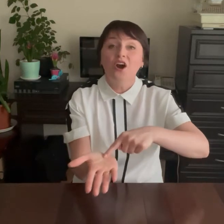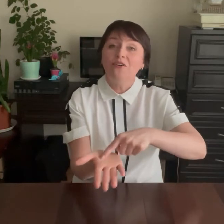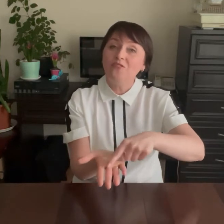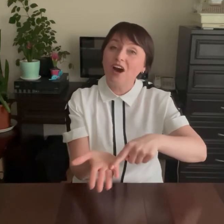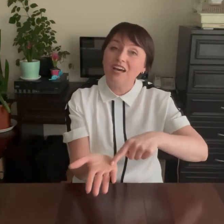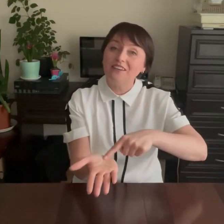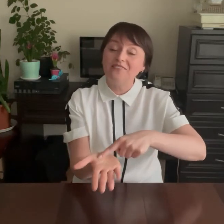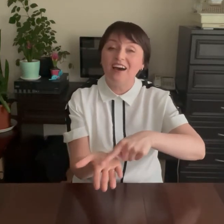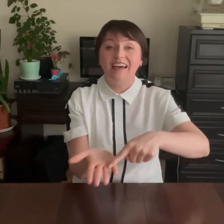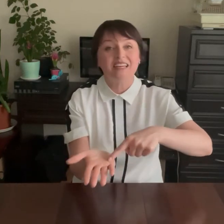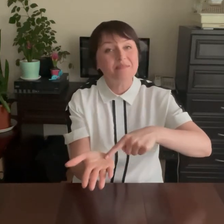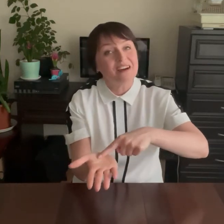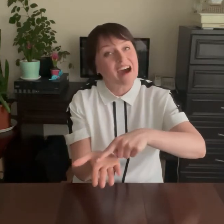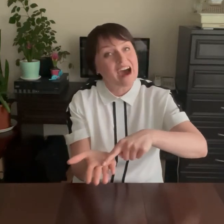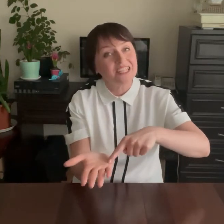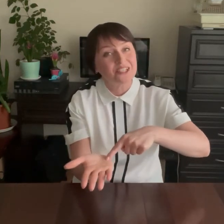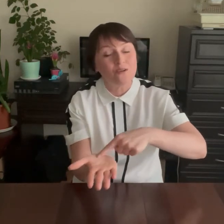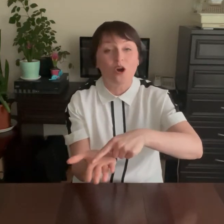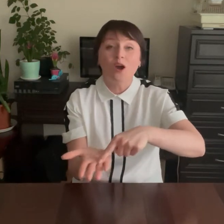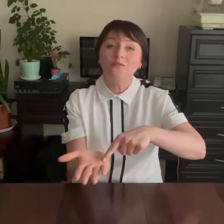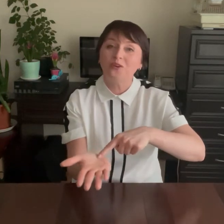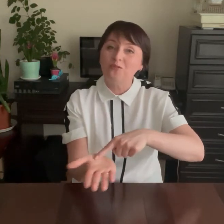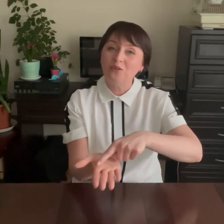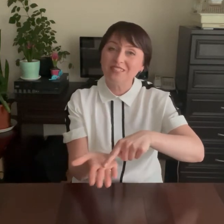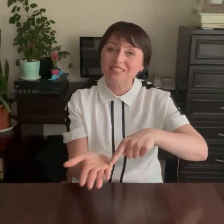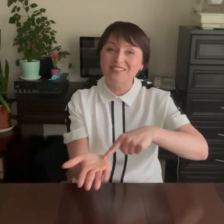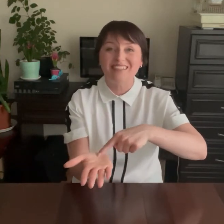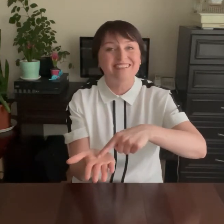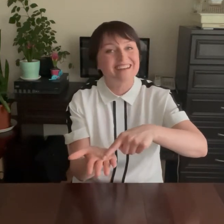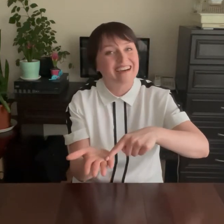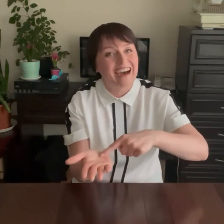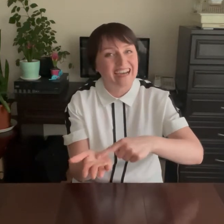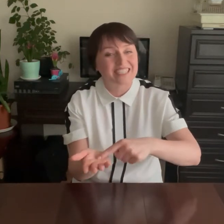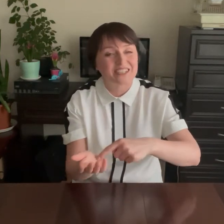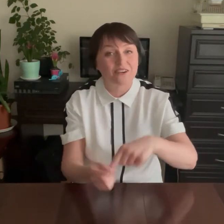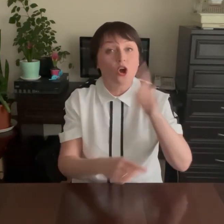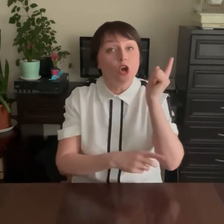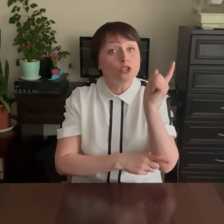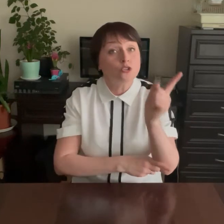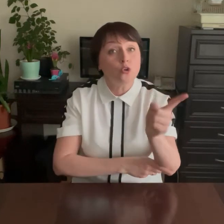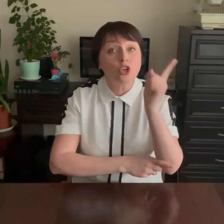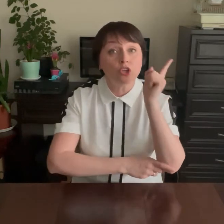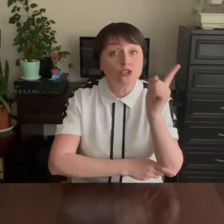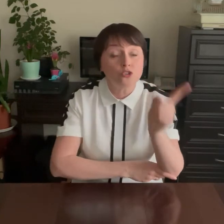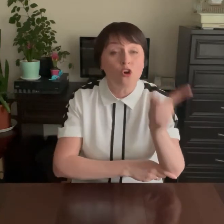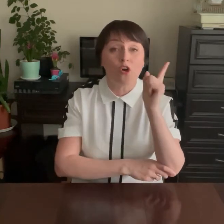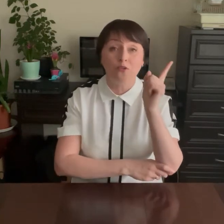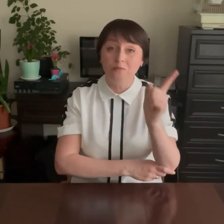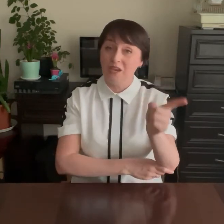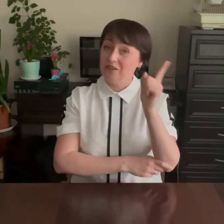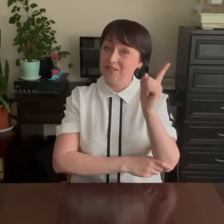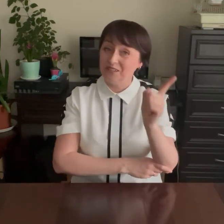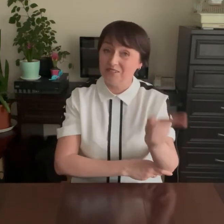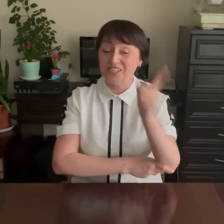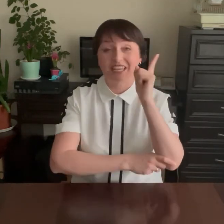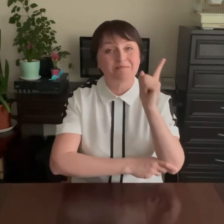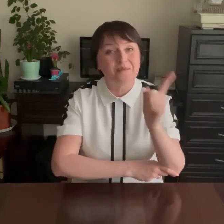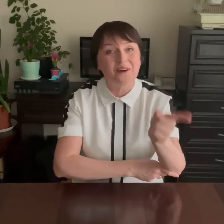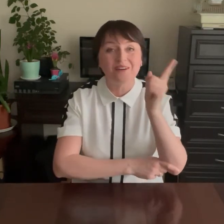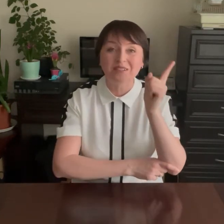Варим-варим кашку! Вкусную кашку! Что ещё умеют ручки? Могут